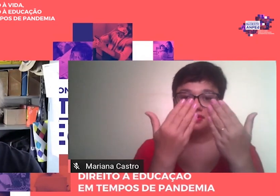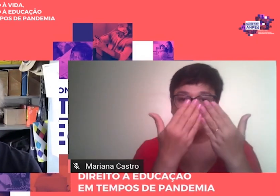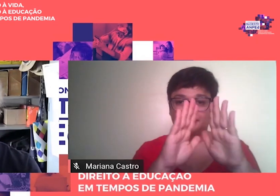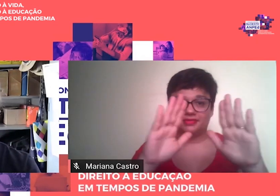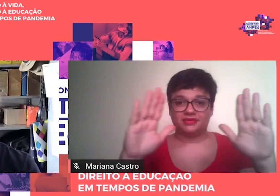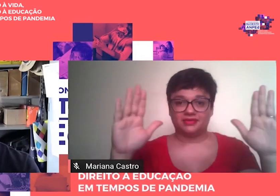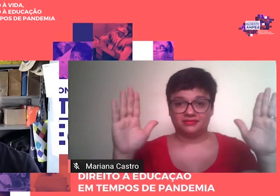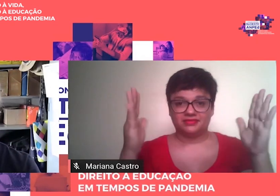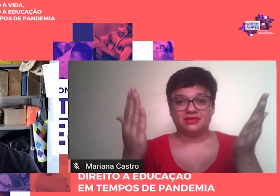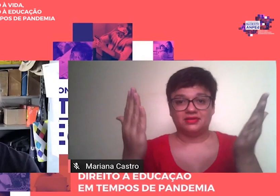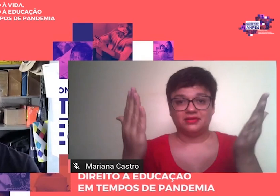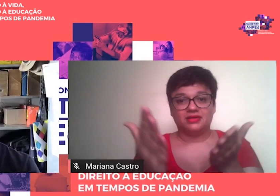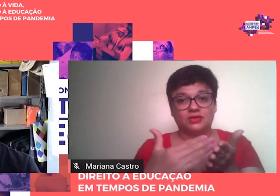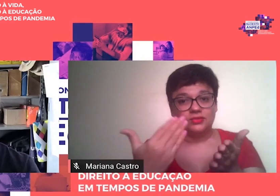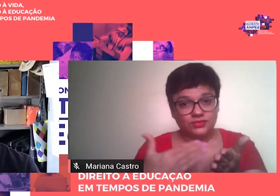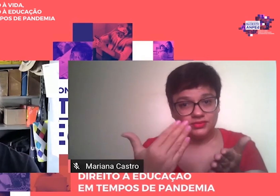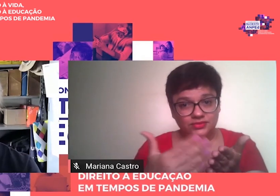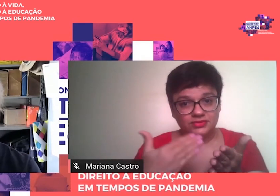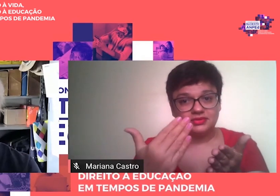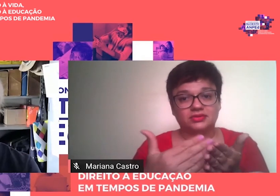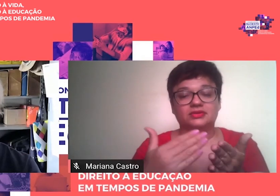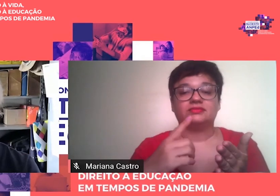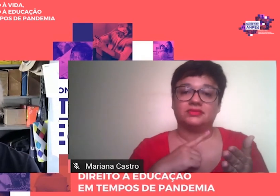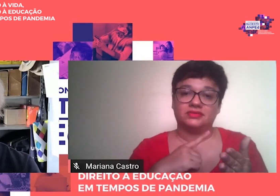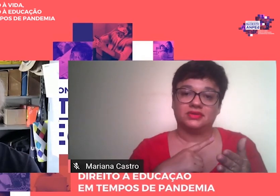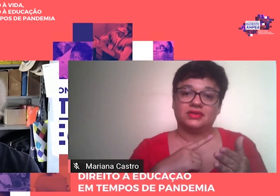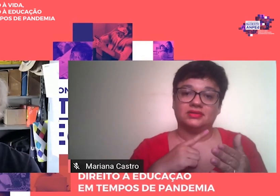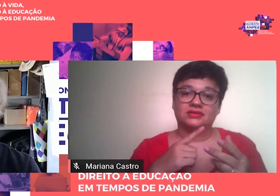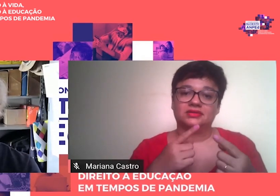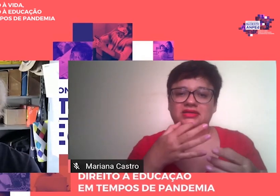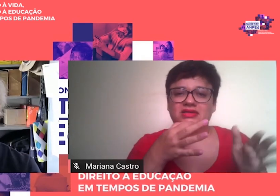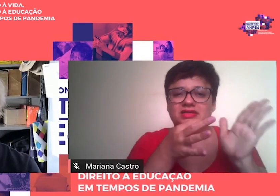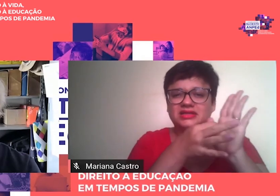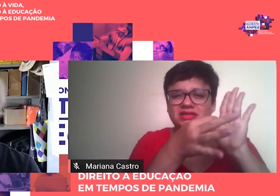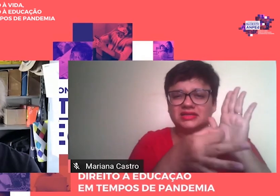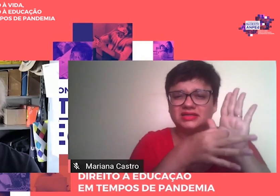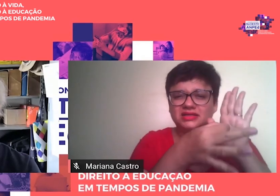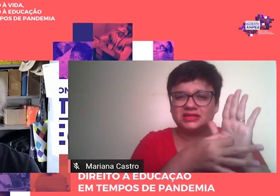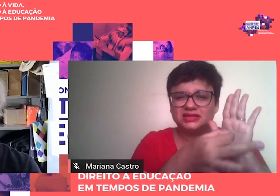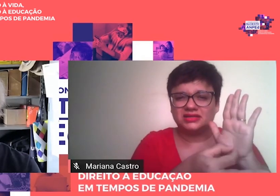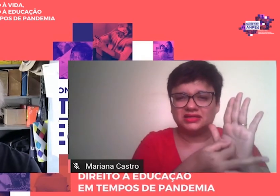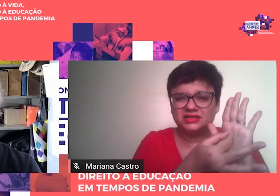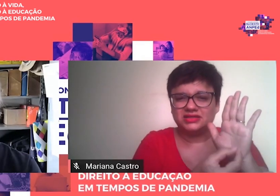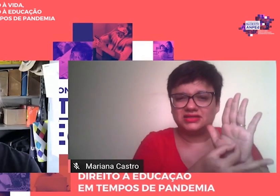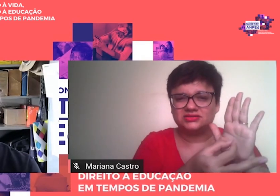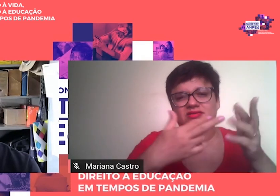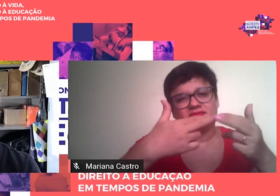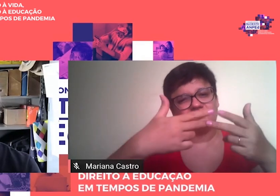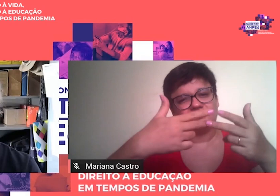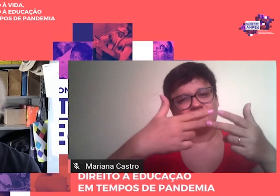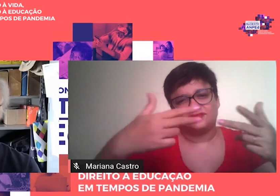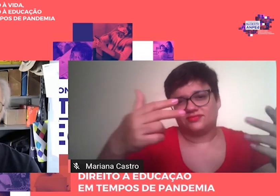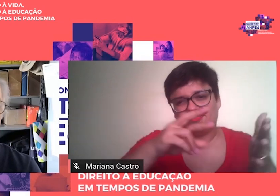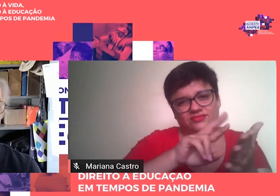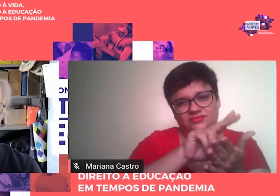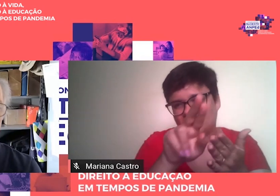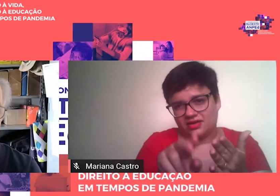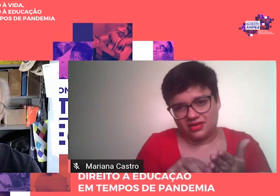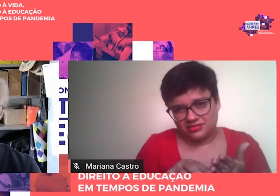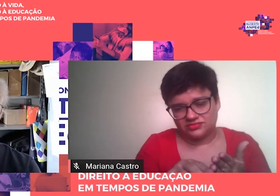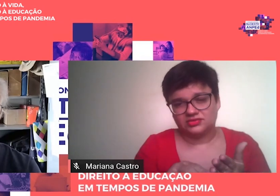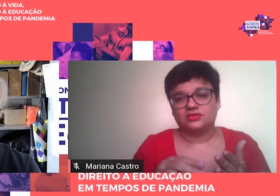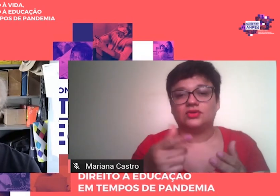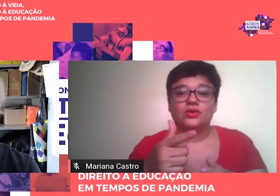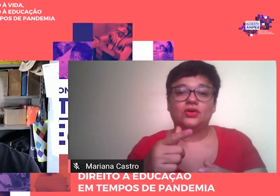a obra está sujeita a objeções oriundas e diversos pontos de vista. Uns farão reparos à opção